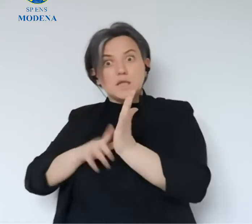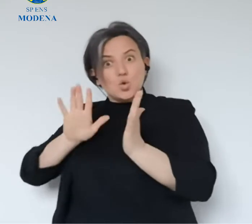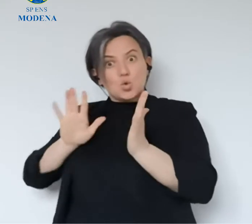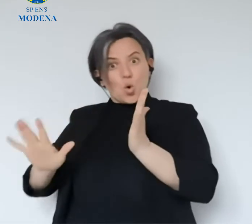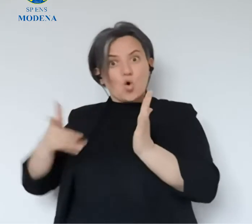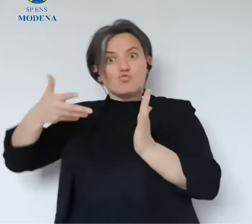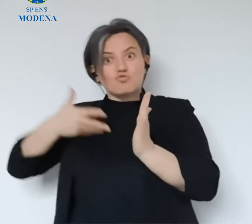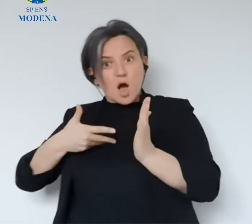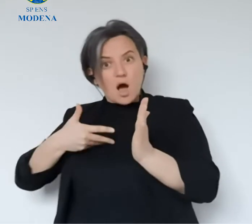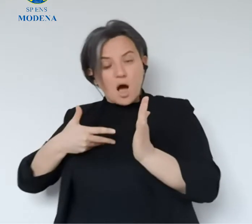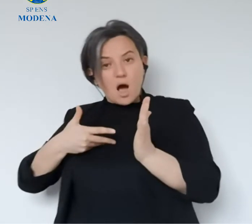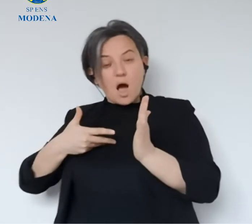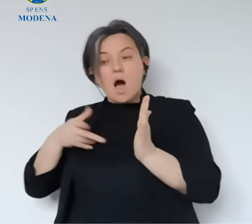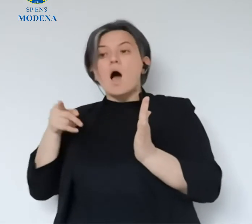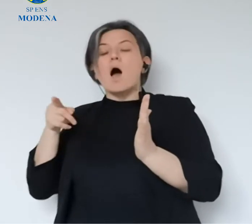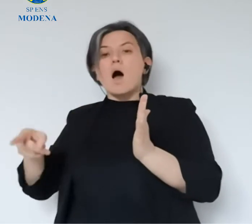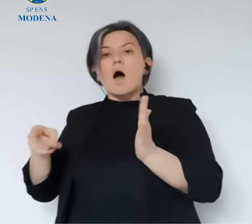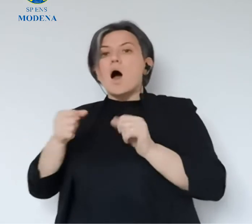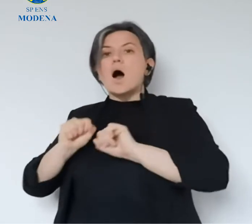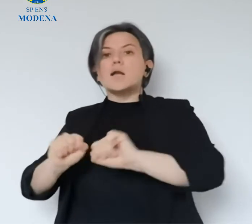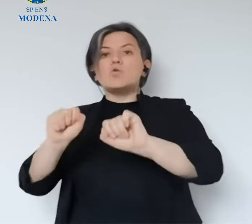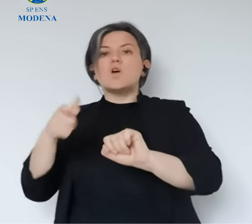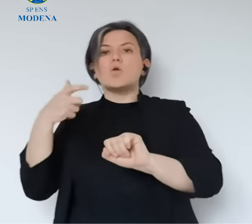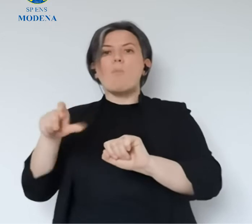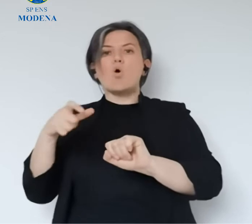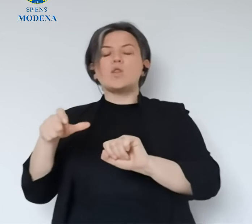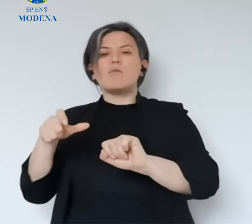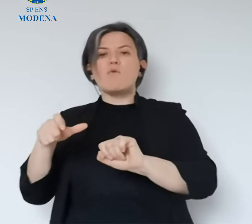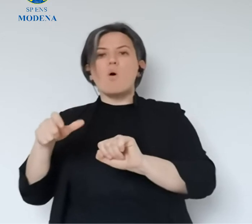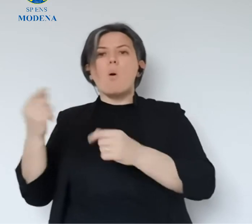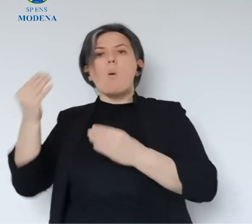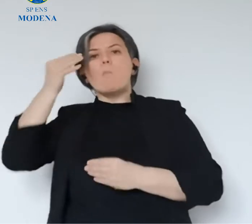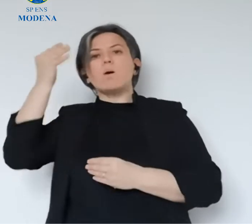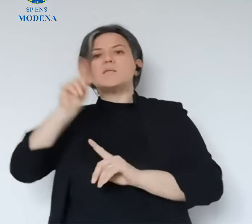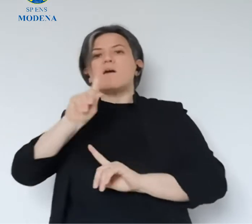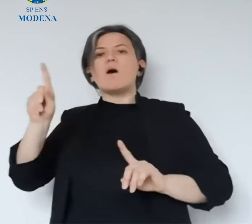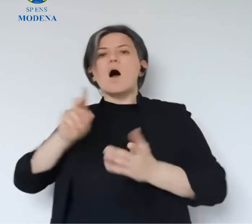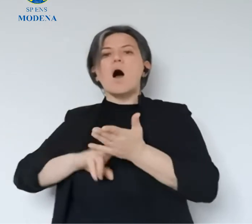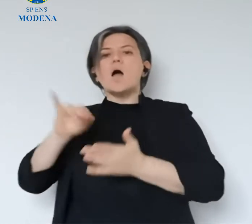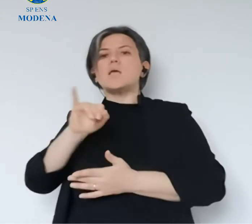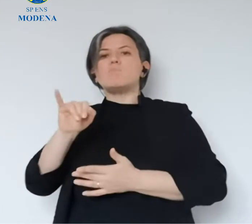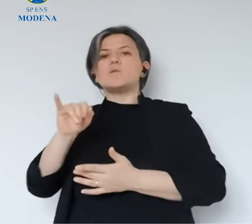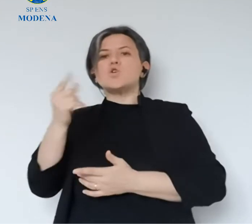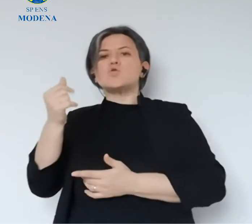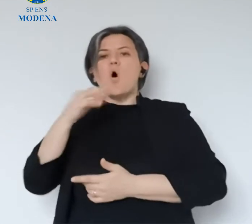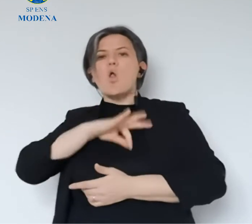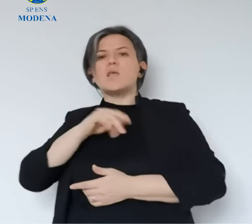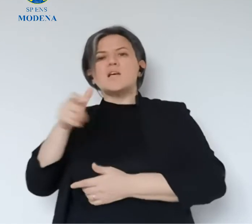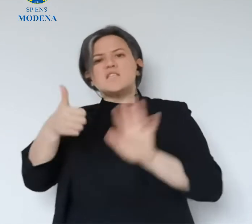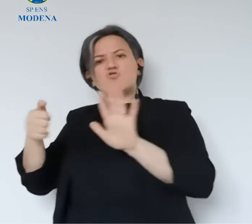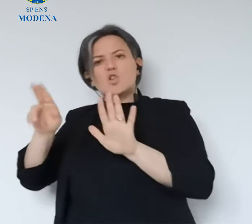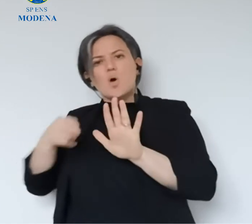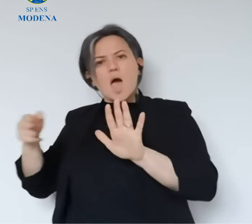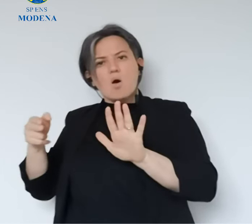ha telefonato e ha rinunciato al bonus di cui aveva assolutamente diritto dicendo avevo paura, non mi sarebbero